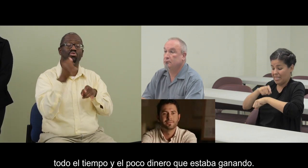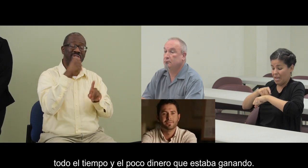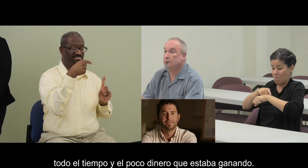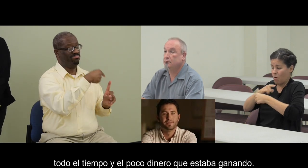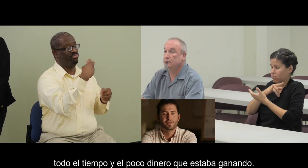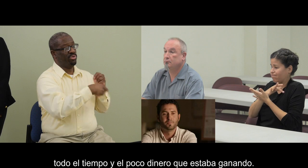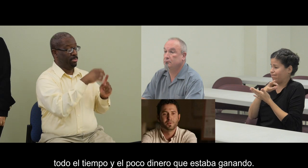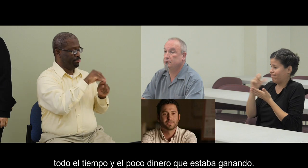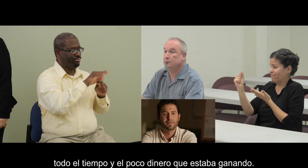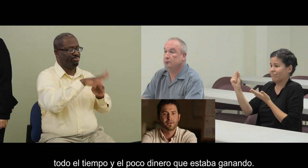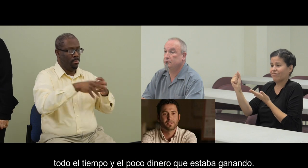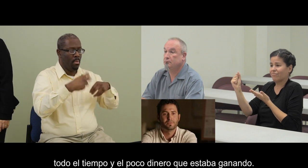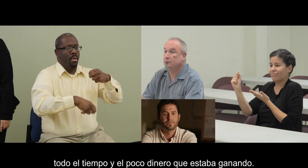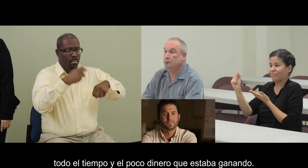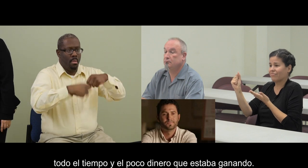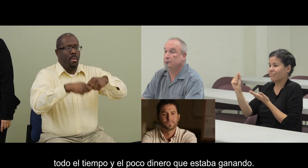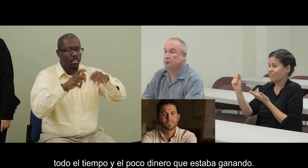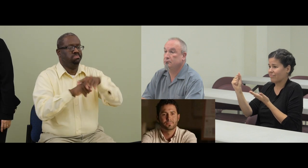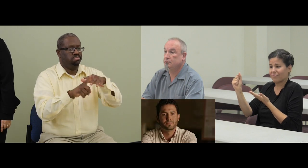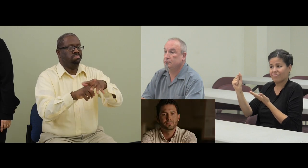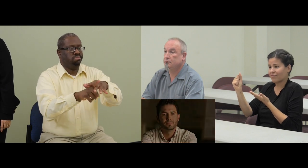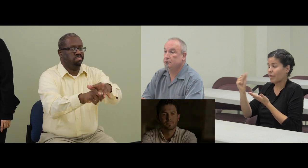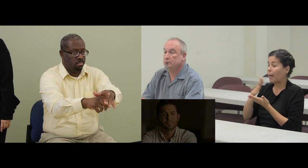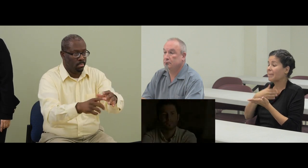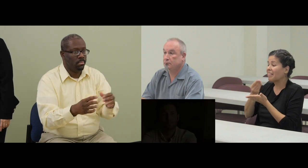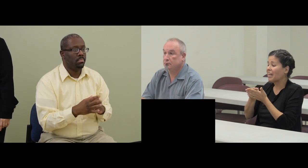dinero que estaba ganando.